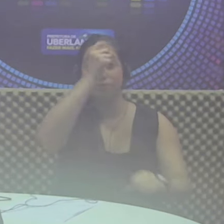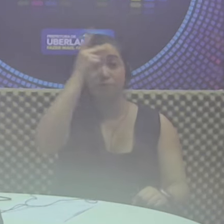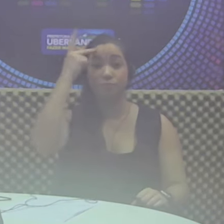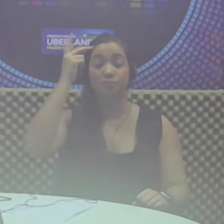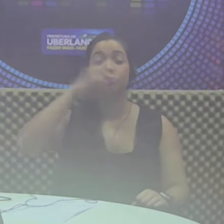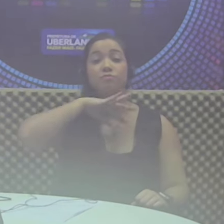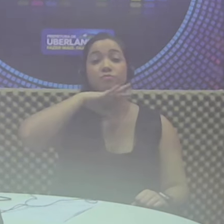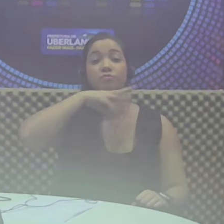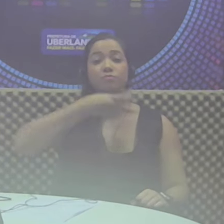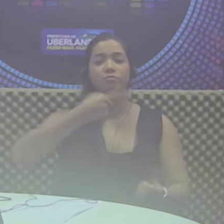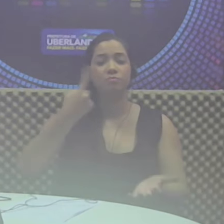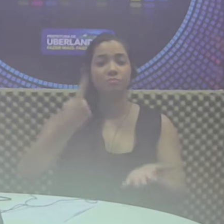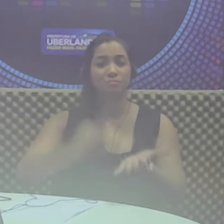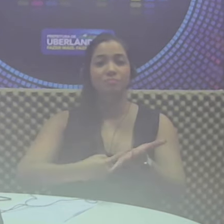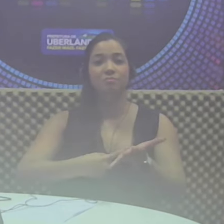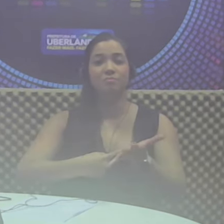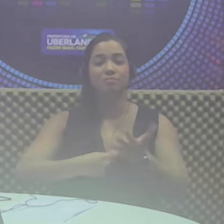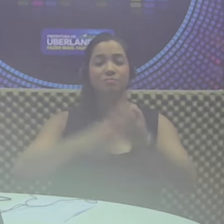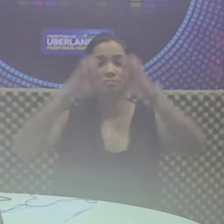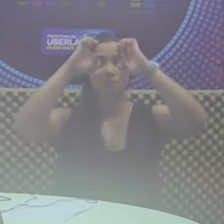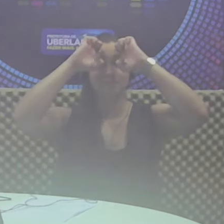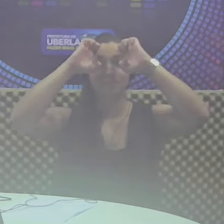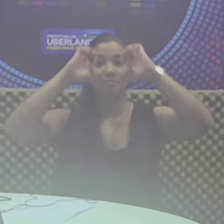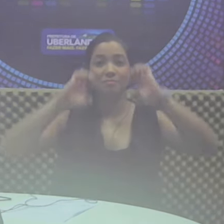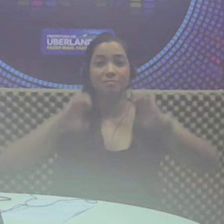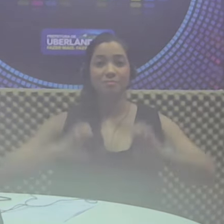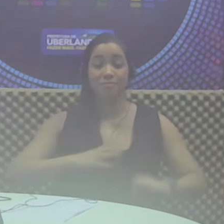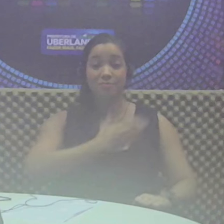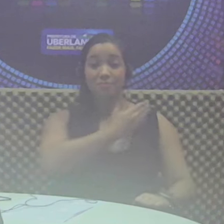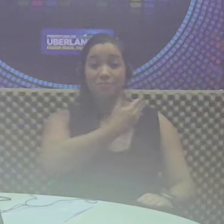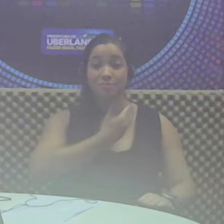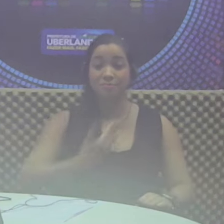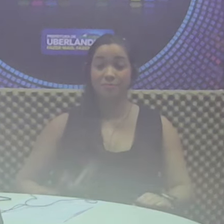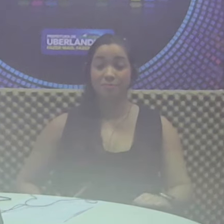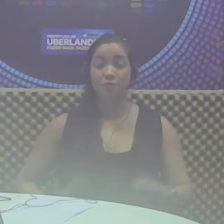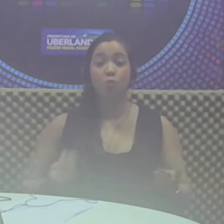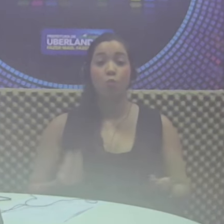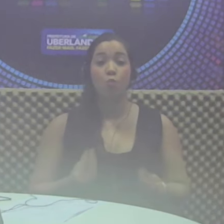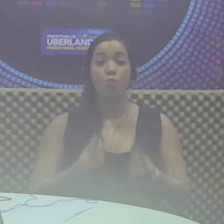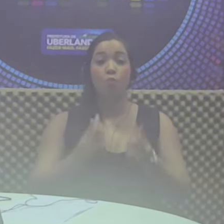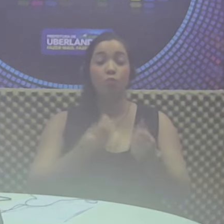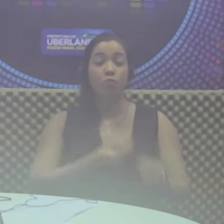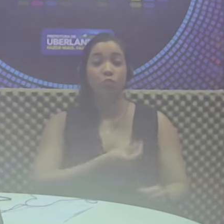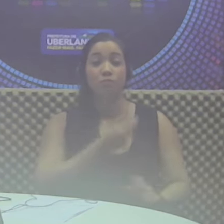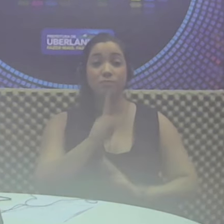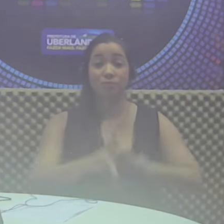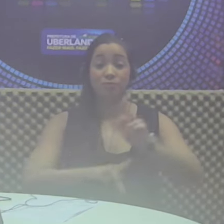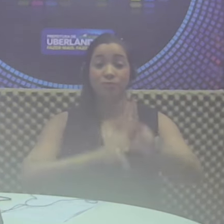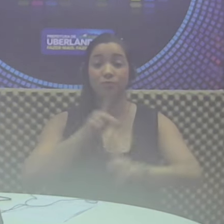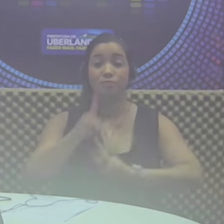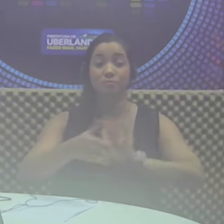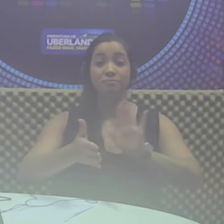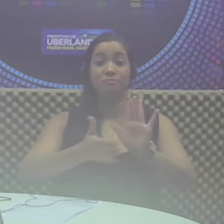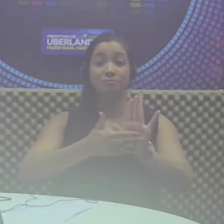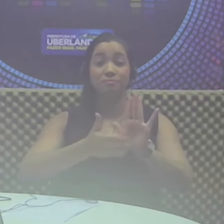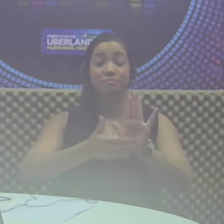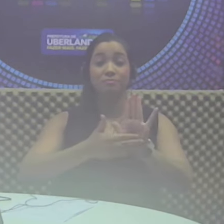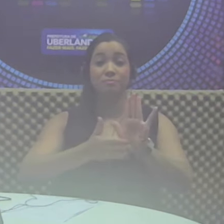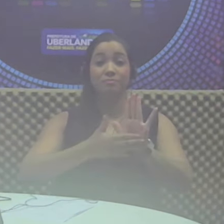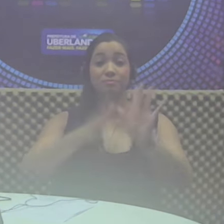reitera o compromisso com a transparência dos atos públicos e a qualidade de vida dos moradores, as propostas estão